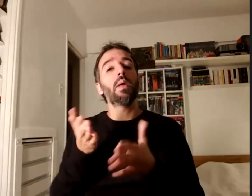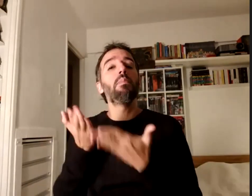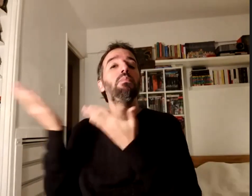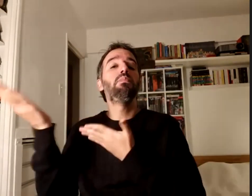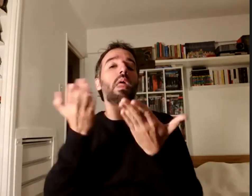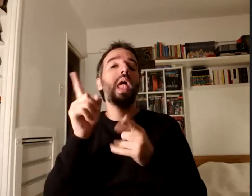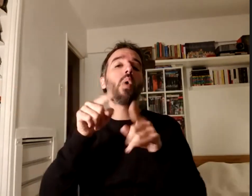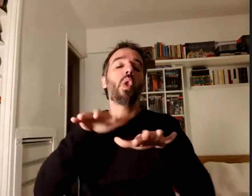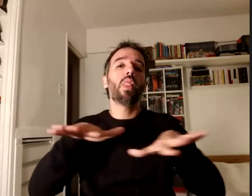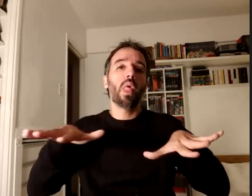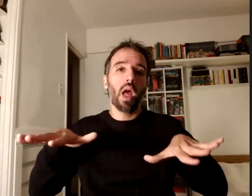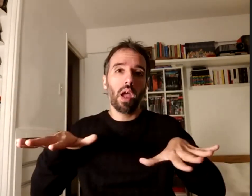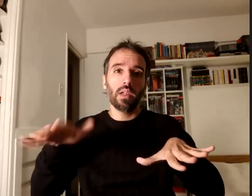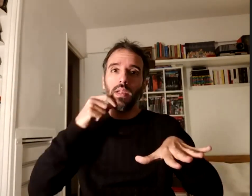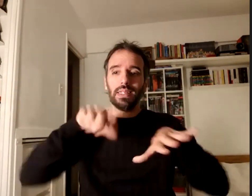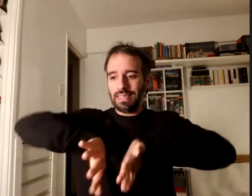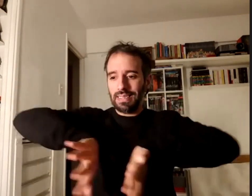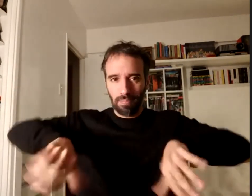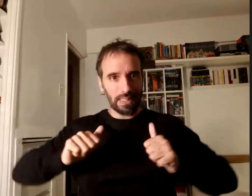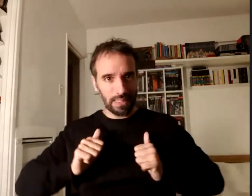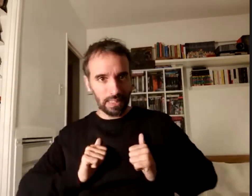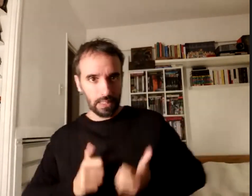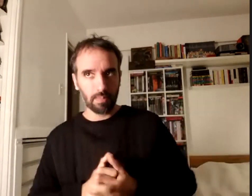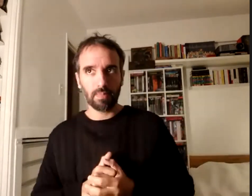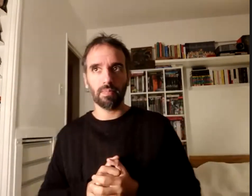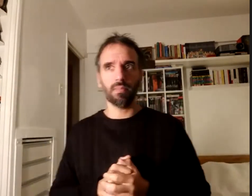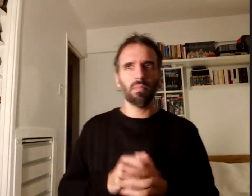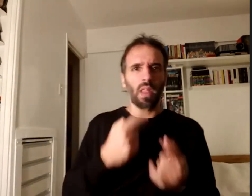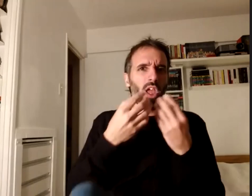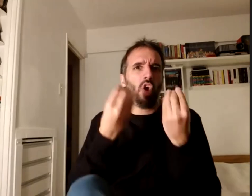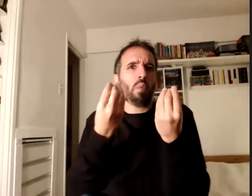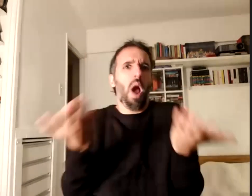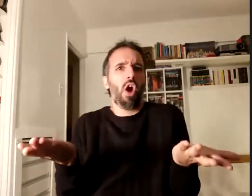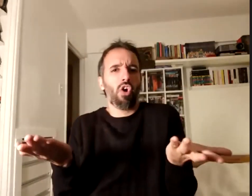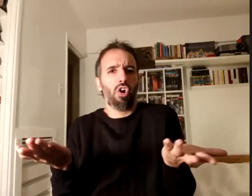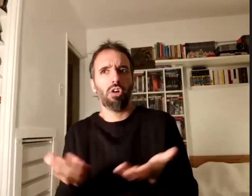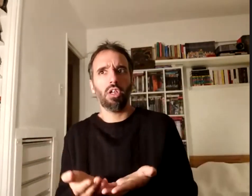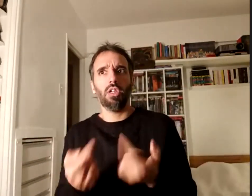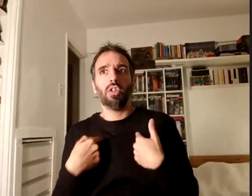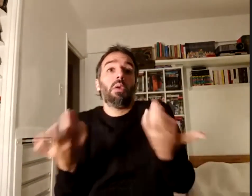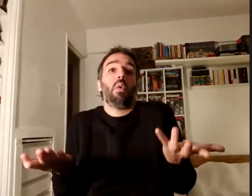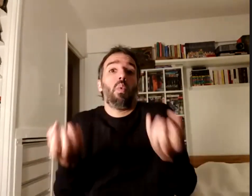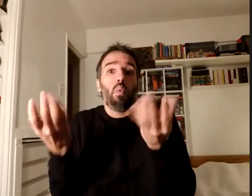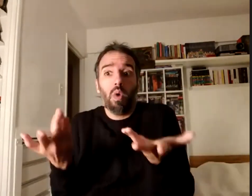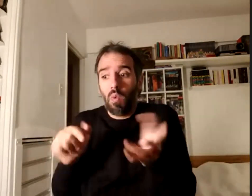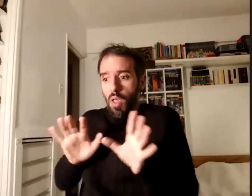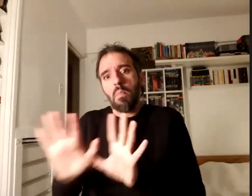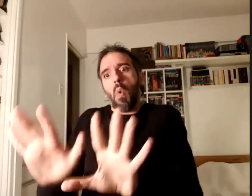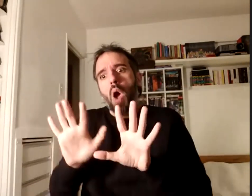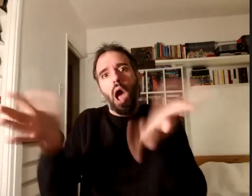empujaran la silla decían pero como como hago y yo decía bueno vos empujas viejo a algún lado vamos a llegar